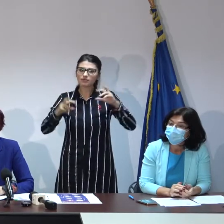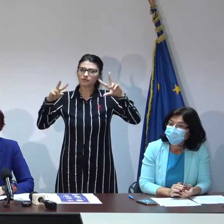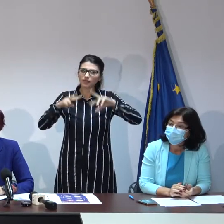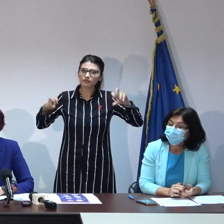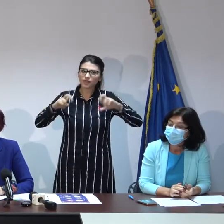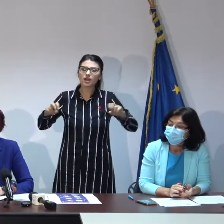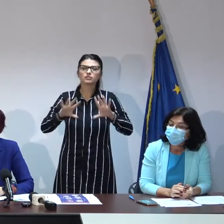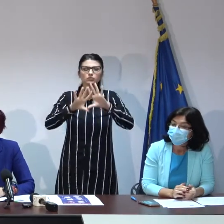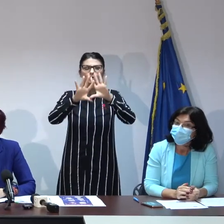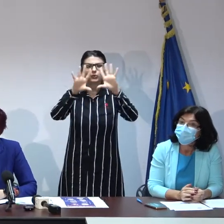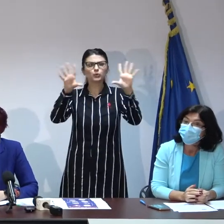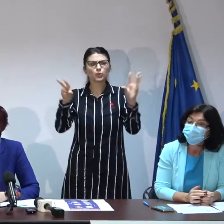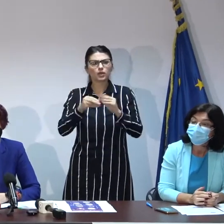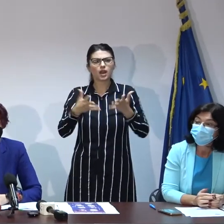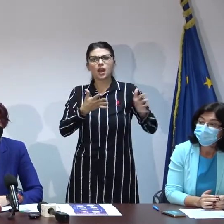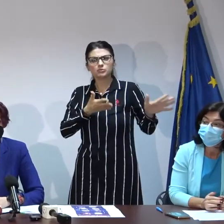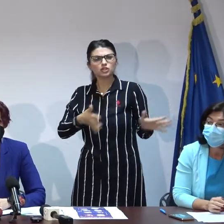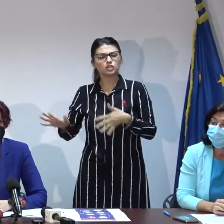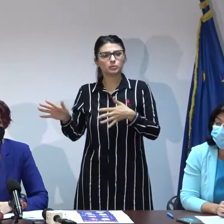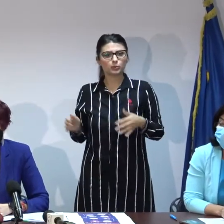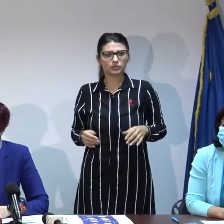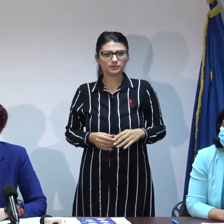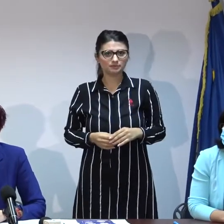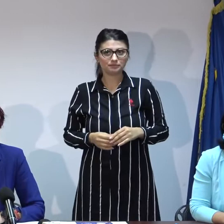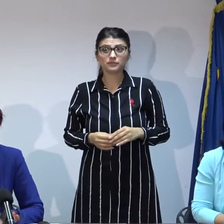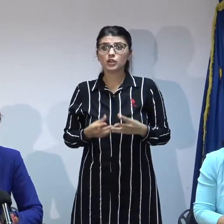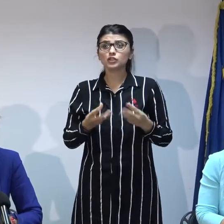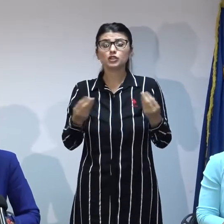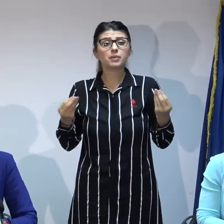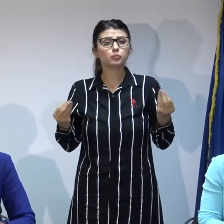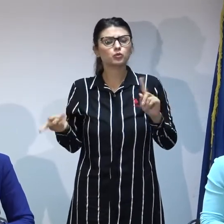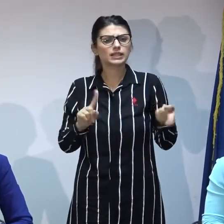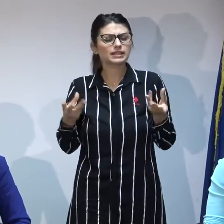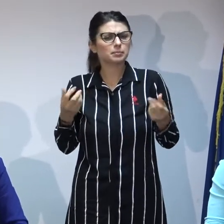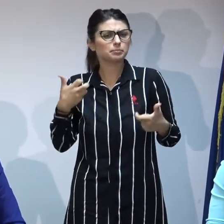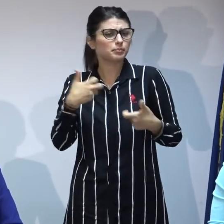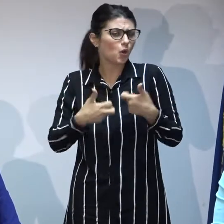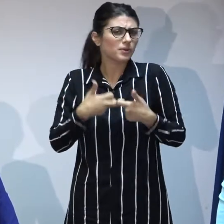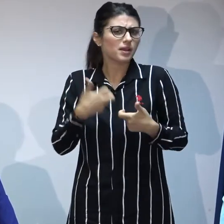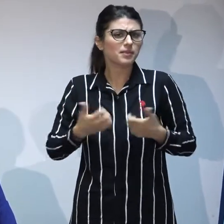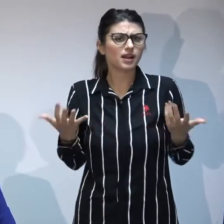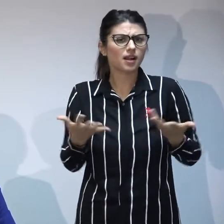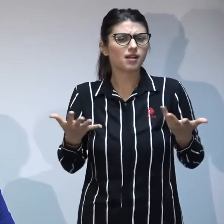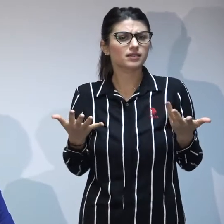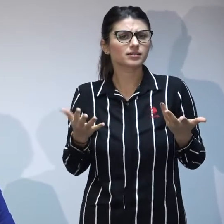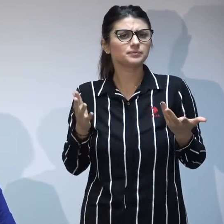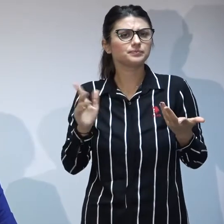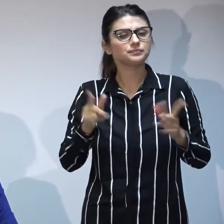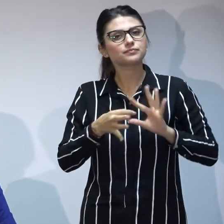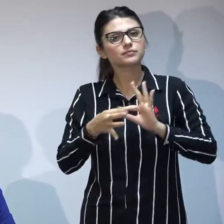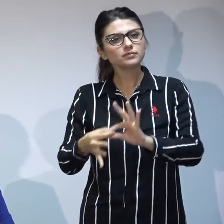întregul șantier pe care l-am pornit, cele mai multe dintre problemele care duceau la